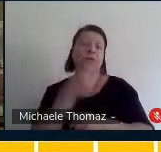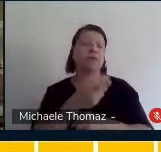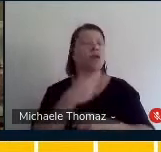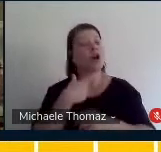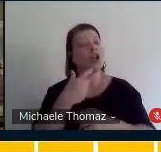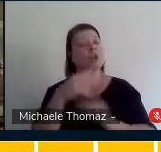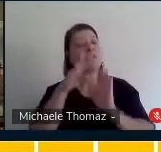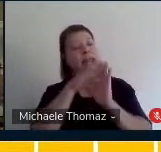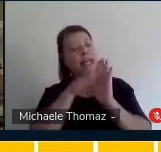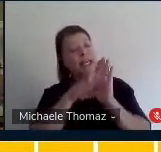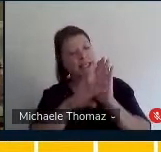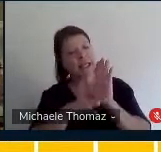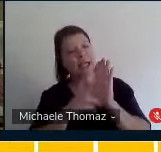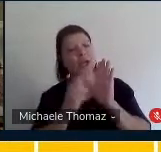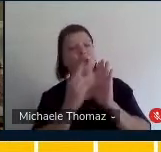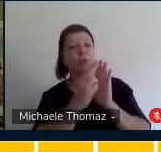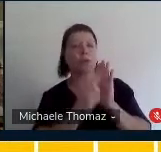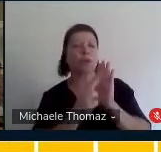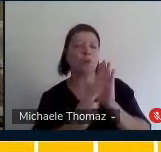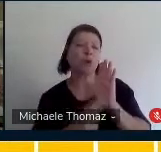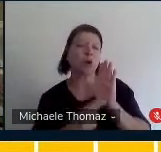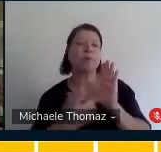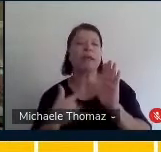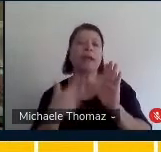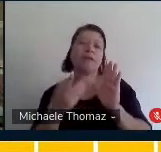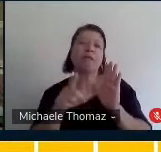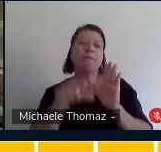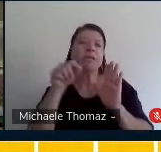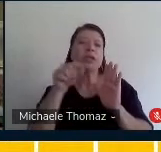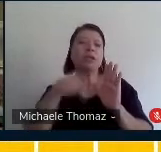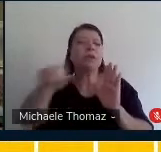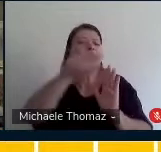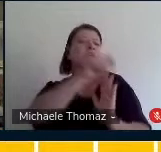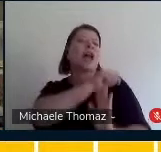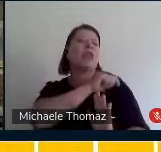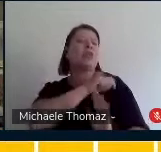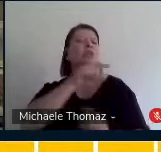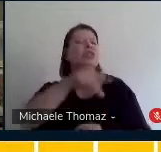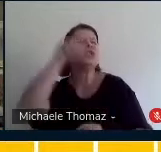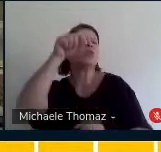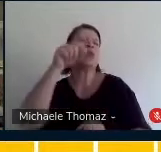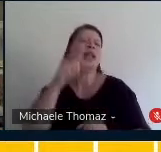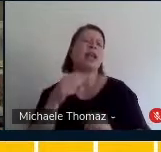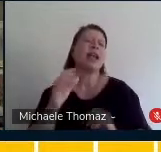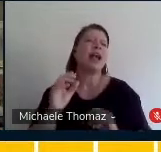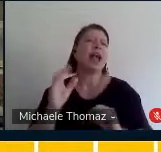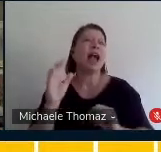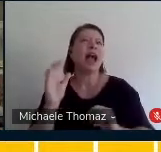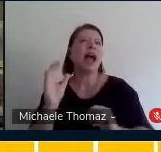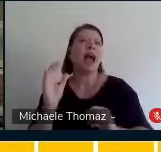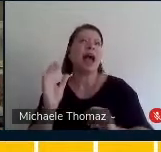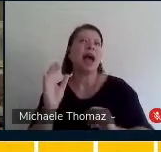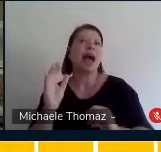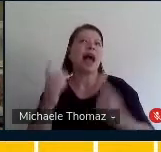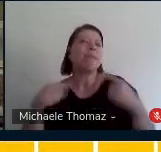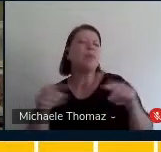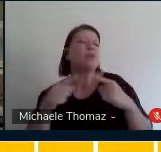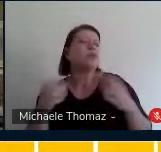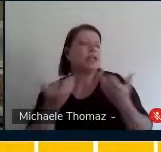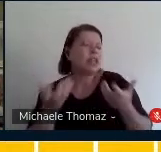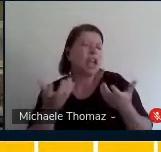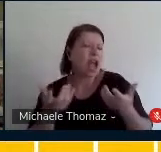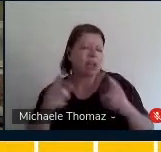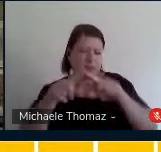para os estudantes escolherem a música e a gente deixar a festinha a cara deles. Eu falei, tá bom, tudo bem.